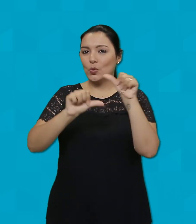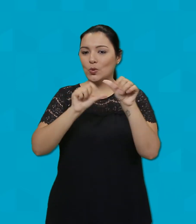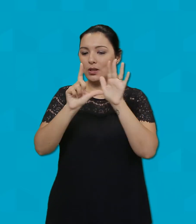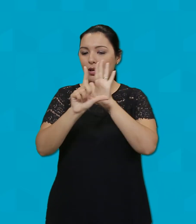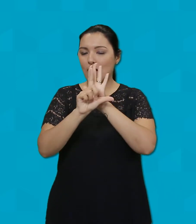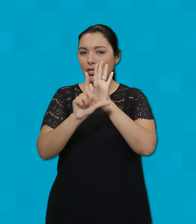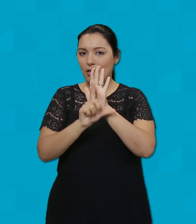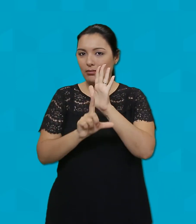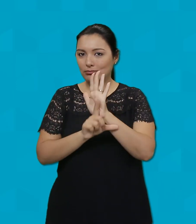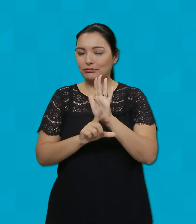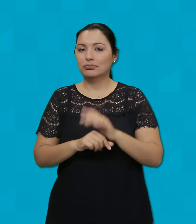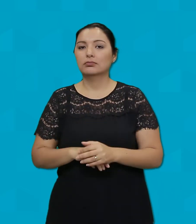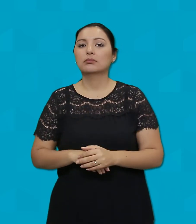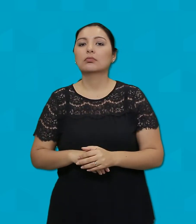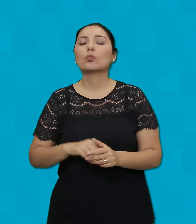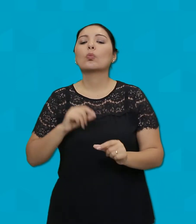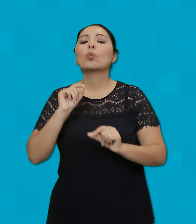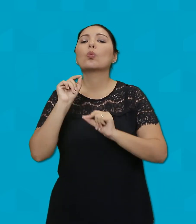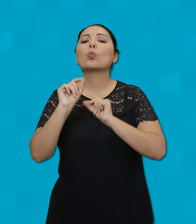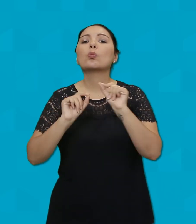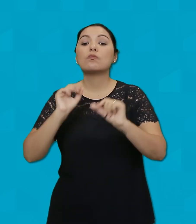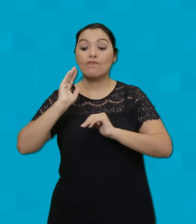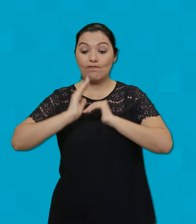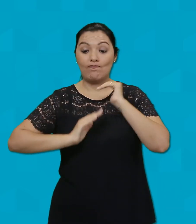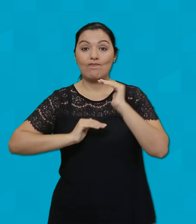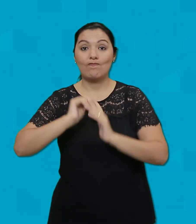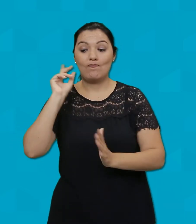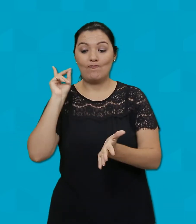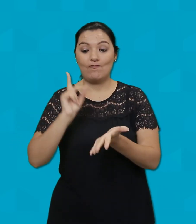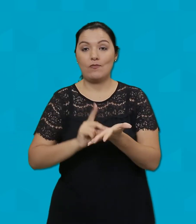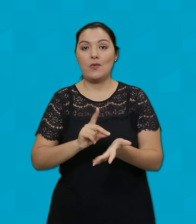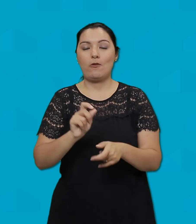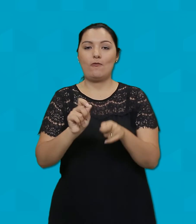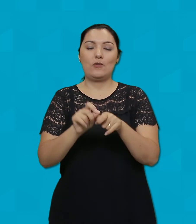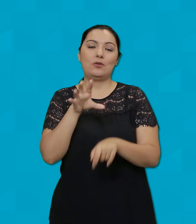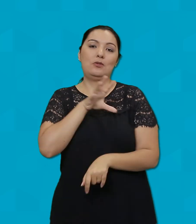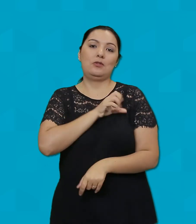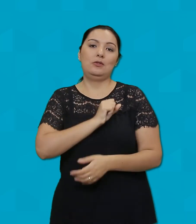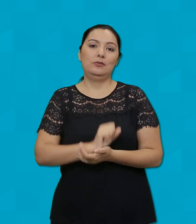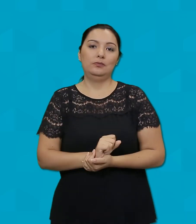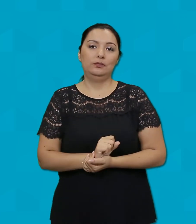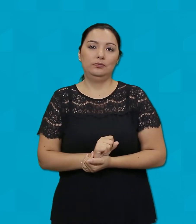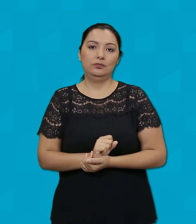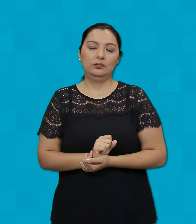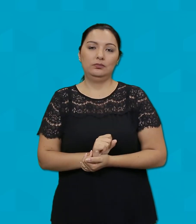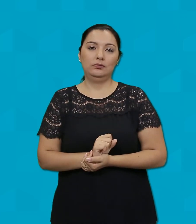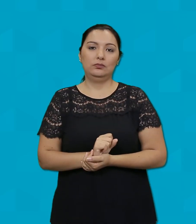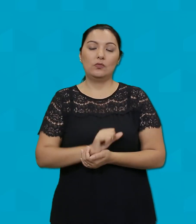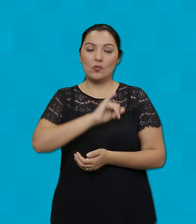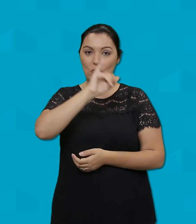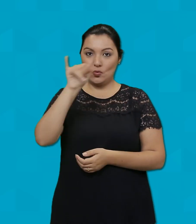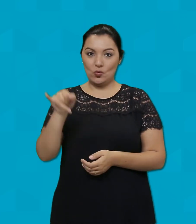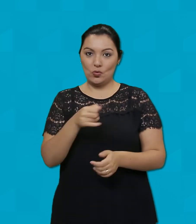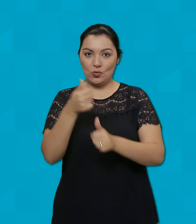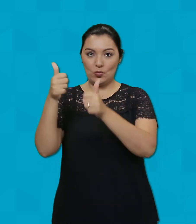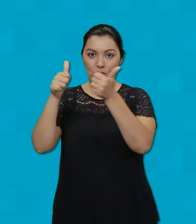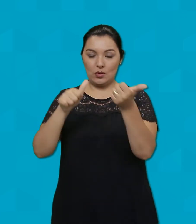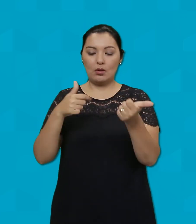Pela prática concreta do amor Com seu gesto João também nos convida